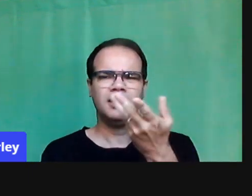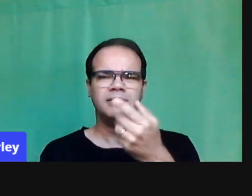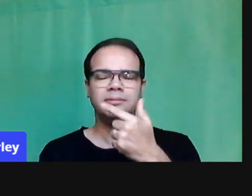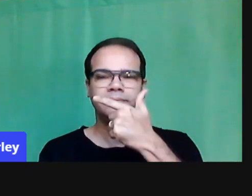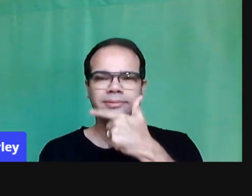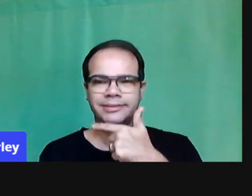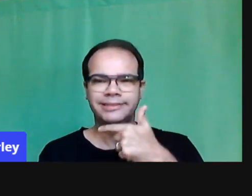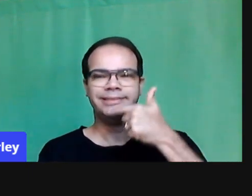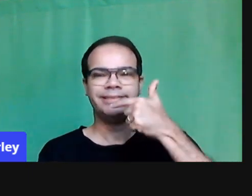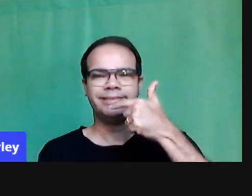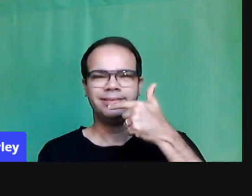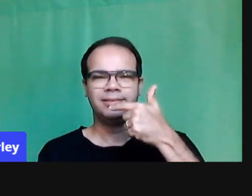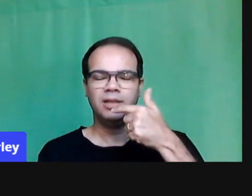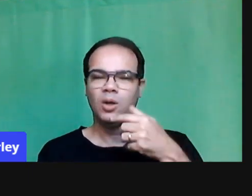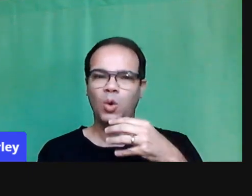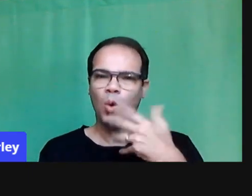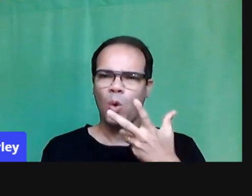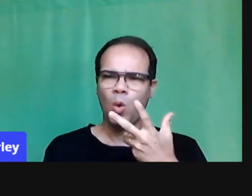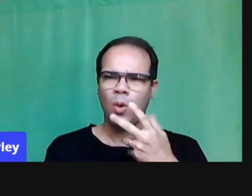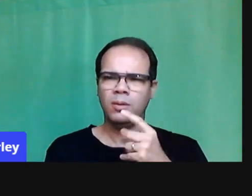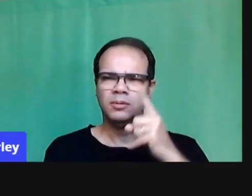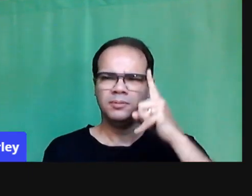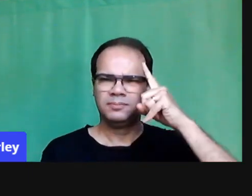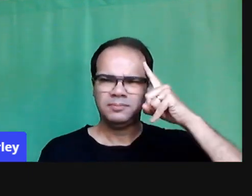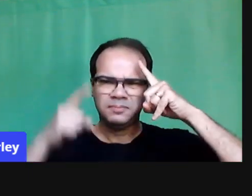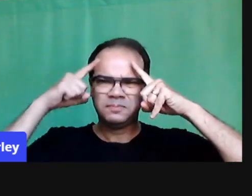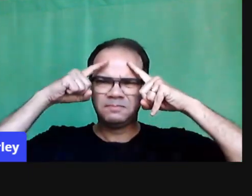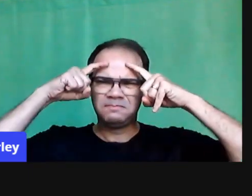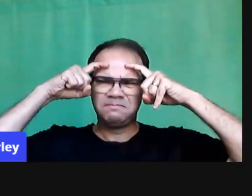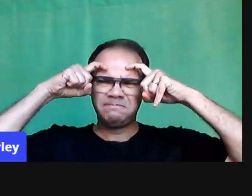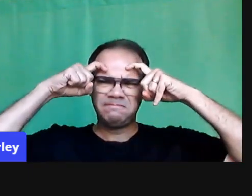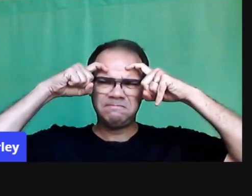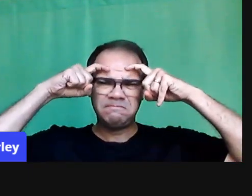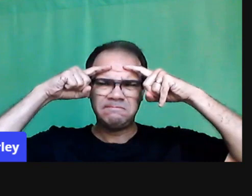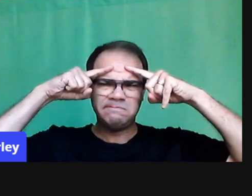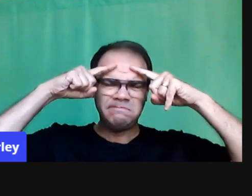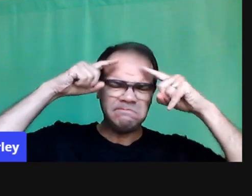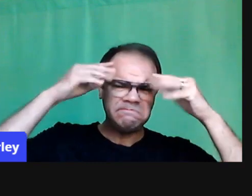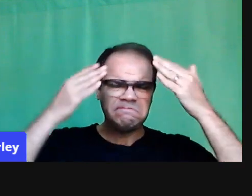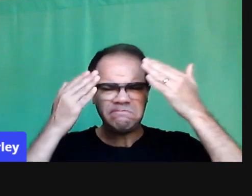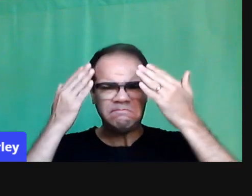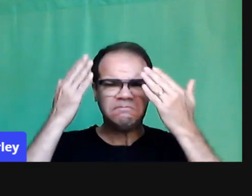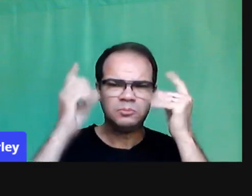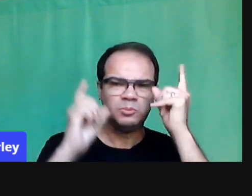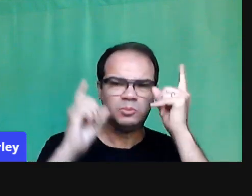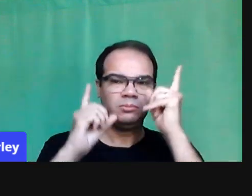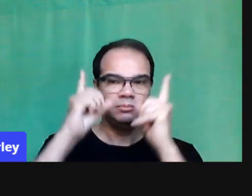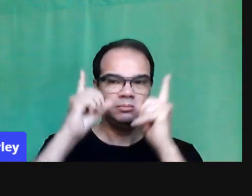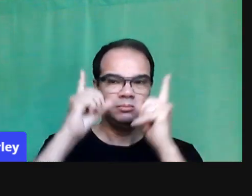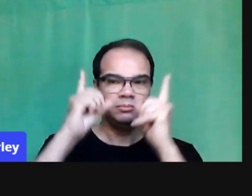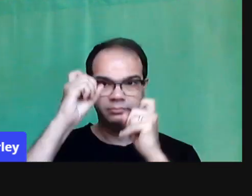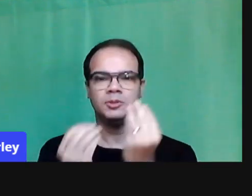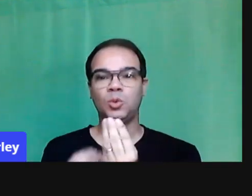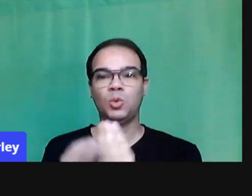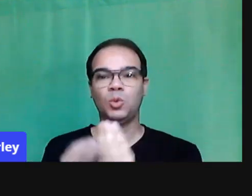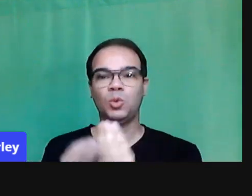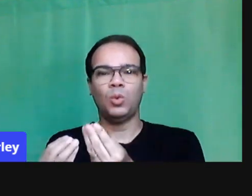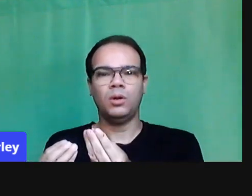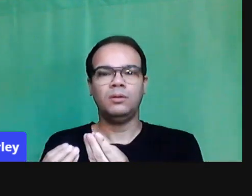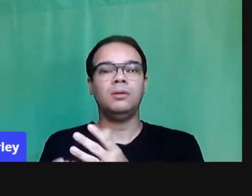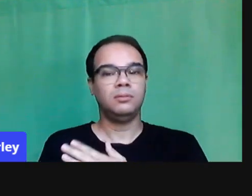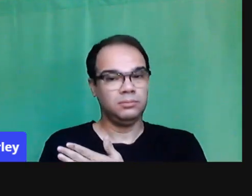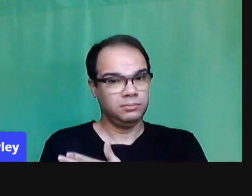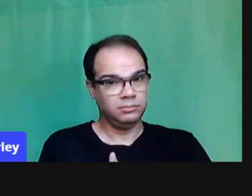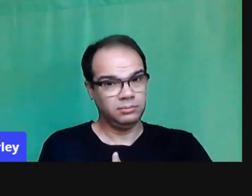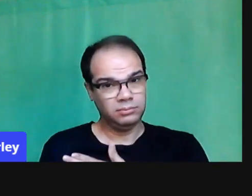quê? O eu falei? Então, assim, eu gosto de interagir com alunos, saber, de tentar entrar nesse universo cognitivo, né?